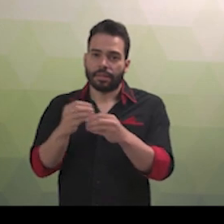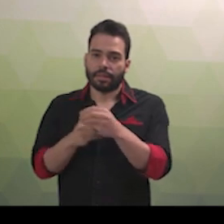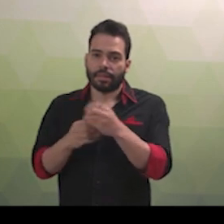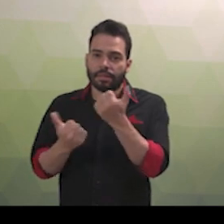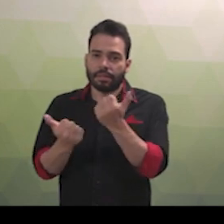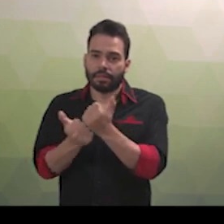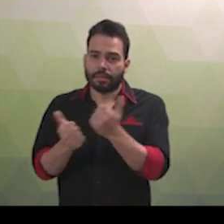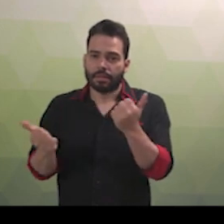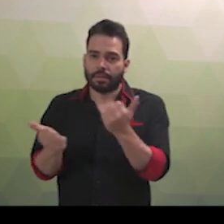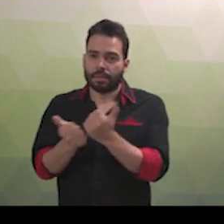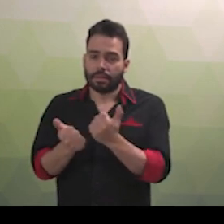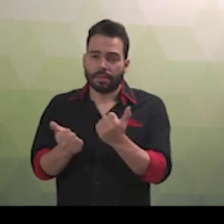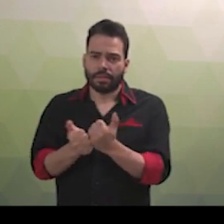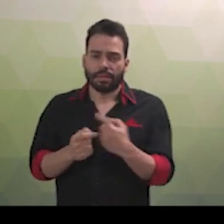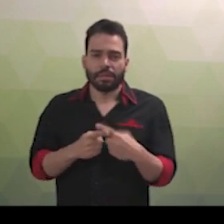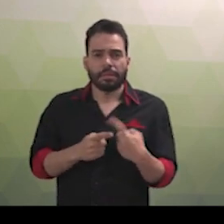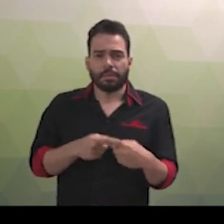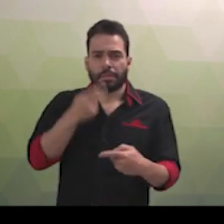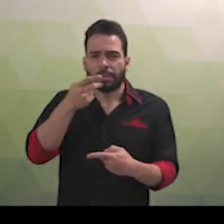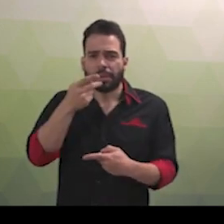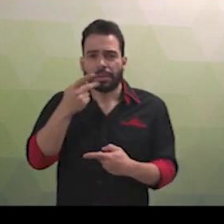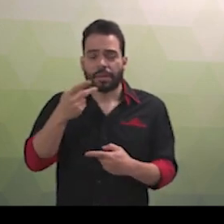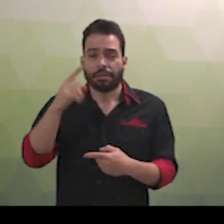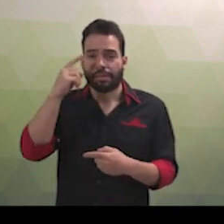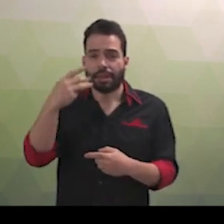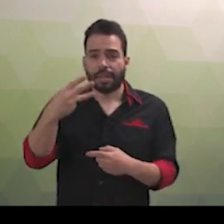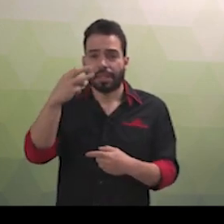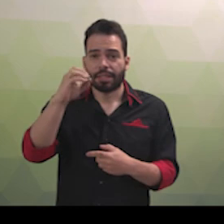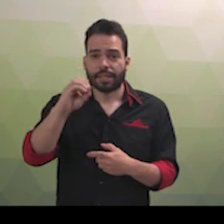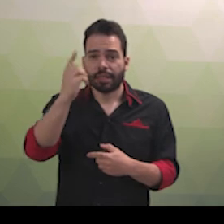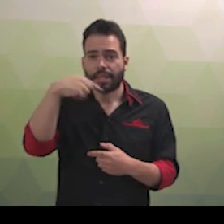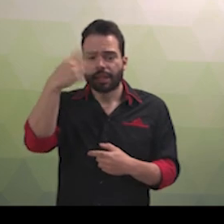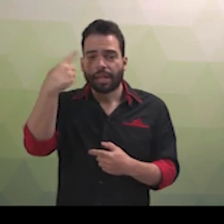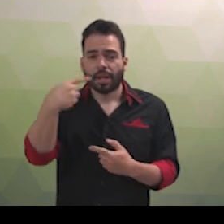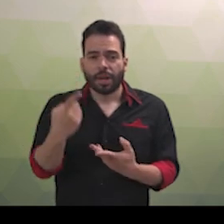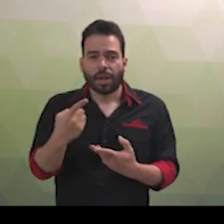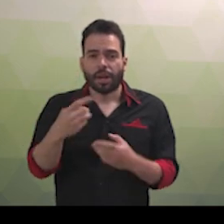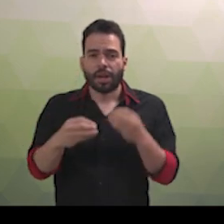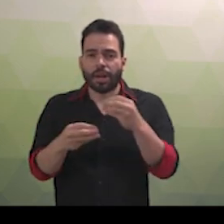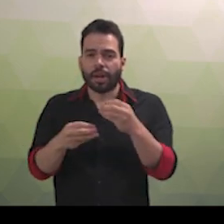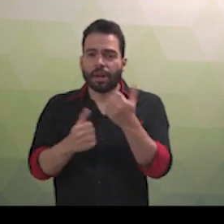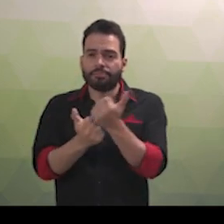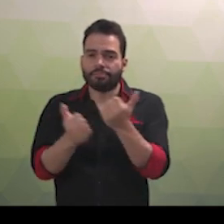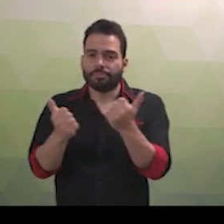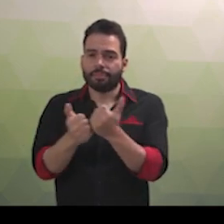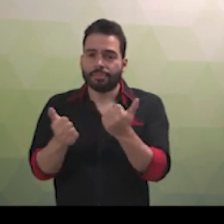E por que o legislador fala de 30 horas e revezamento? Trata-se de uma questão ergonômica. O ato de